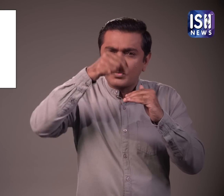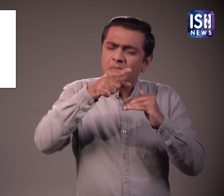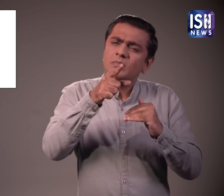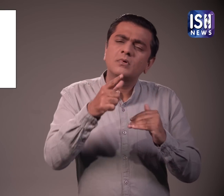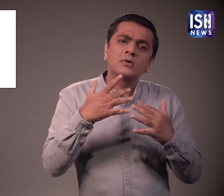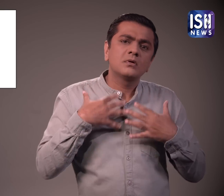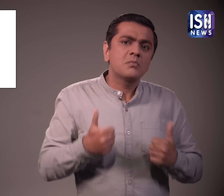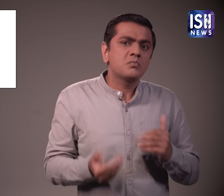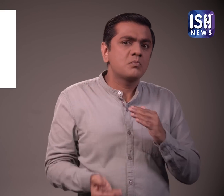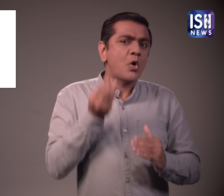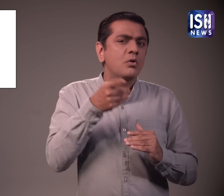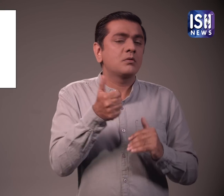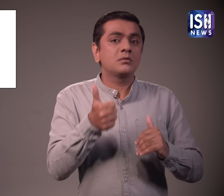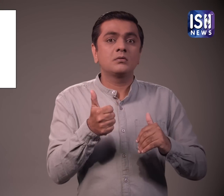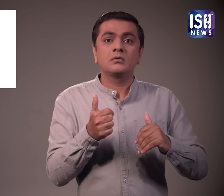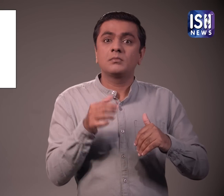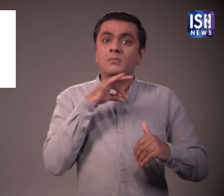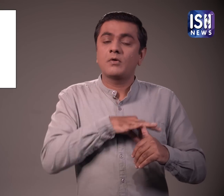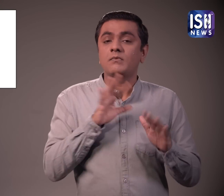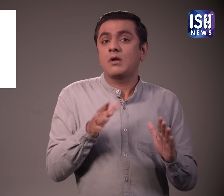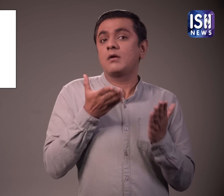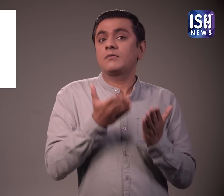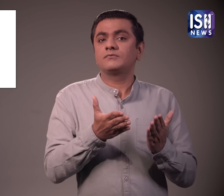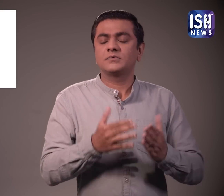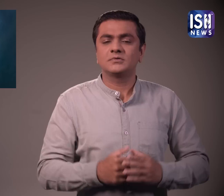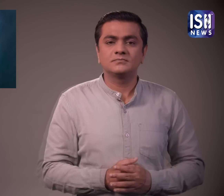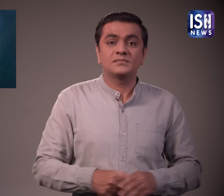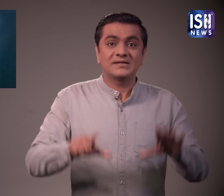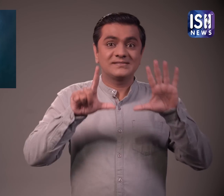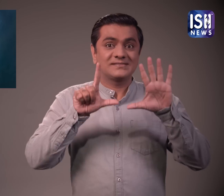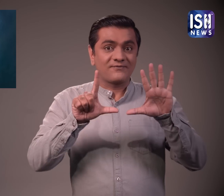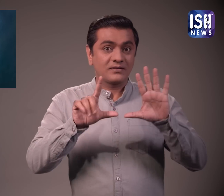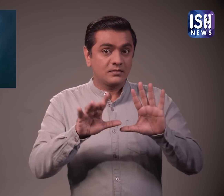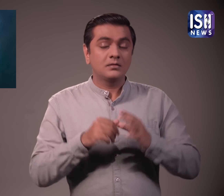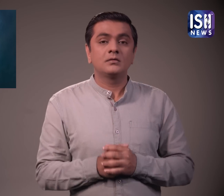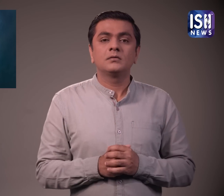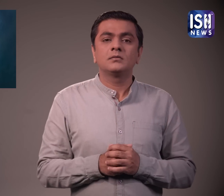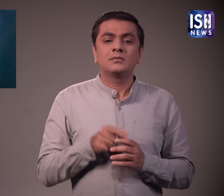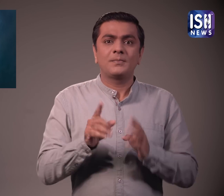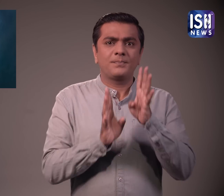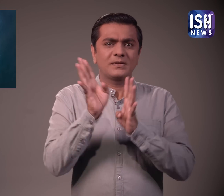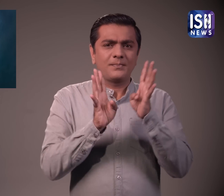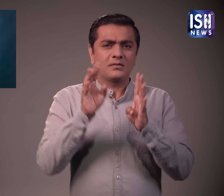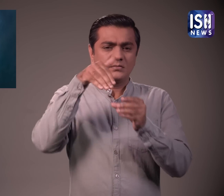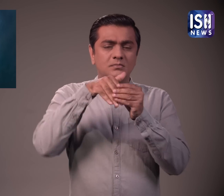लेकिन निम्बू कई फाइदे देता है अनानस में कई पोश्चप तत्वा होते है